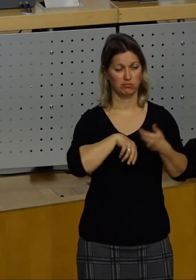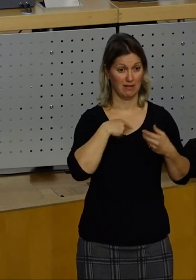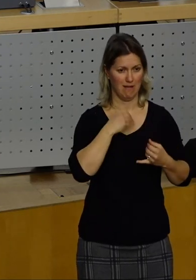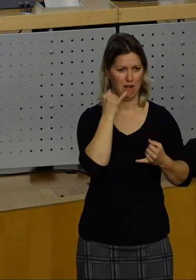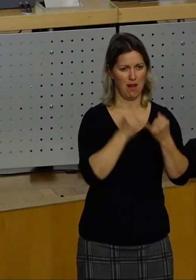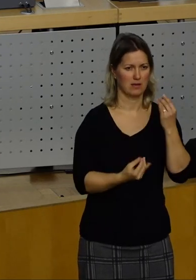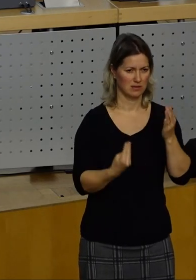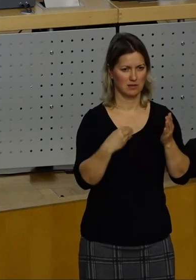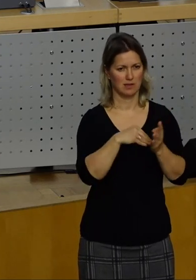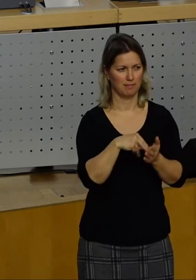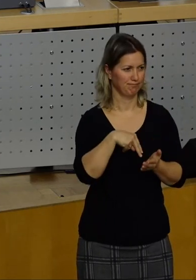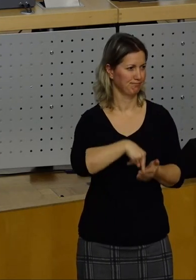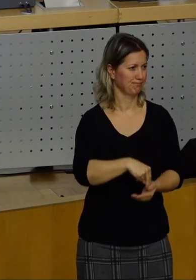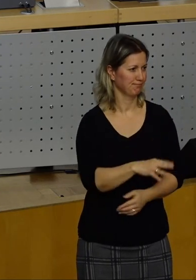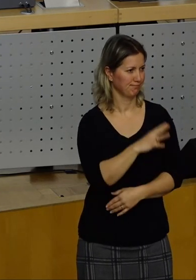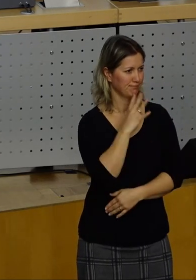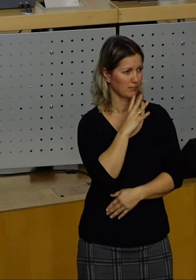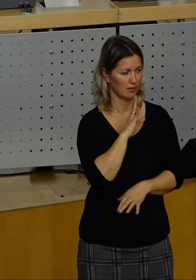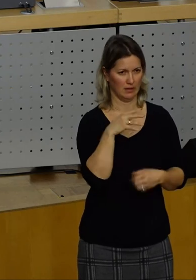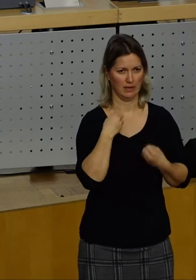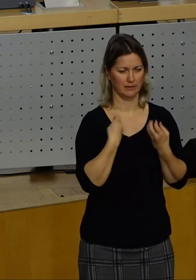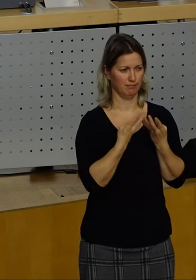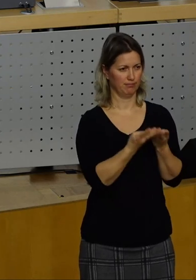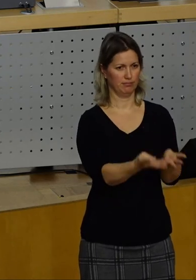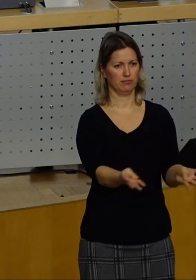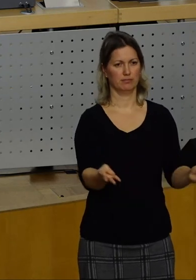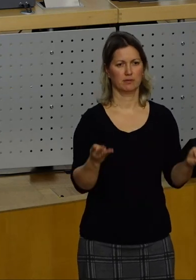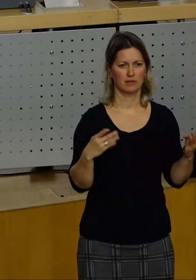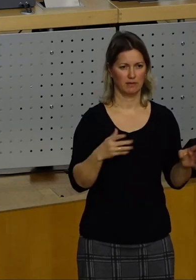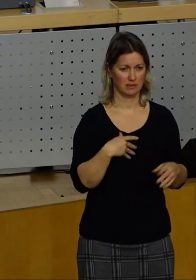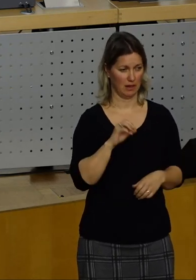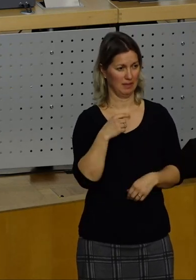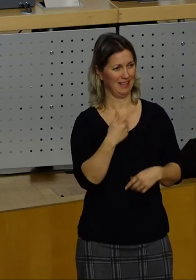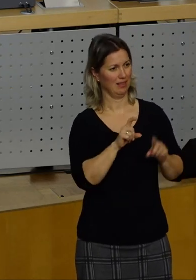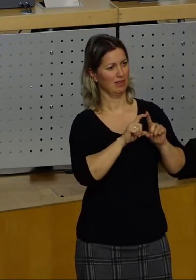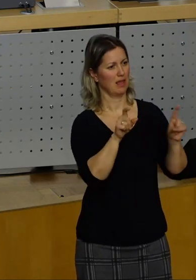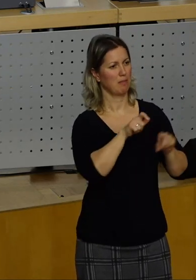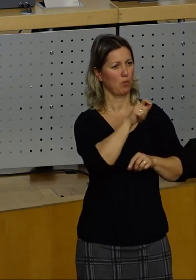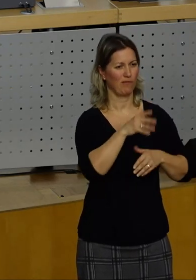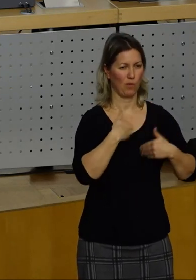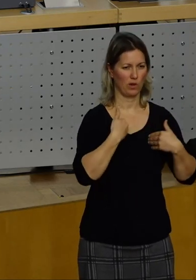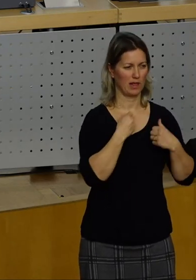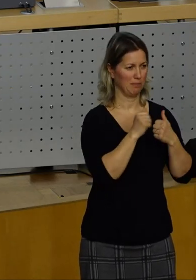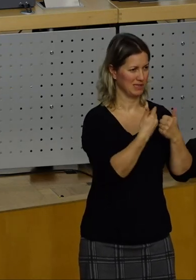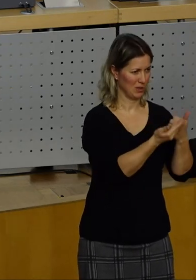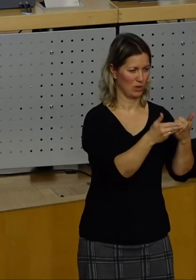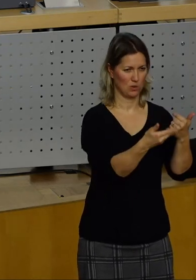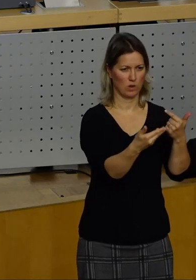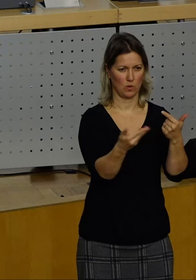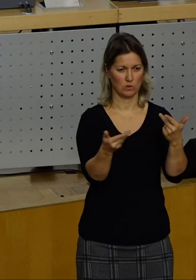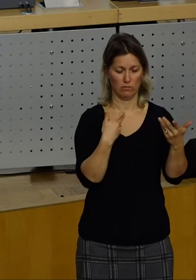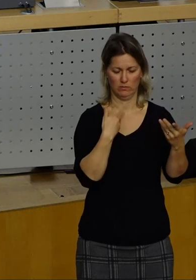sprechen, weil wir jetzt hier das gesamte Spektrum erlebt haben, was man zu dem Thema Bürgerfreundlichkeit sagen kann.